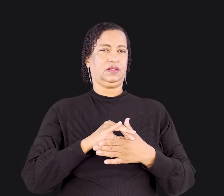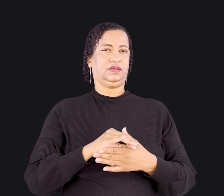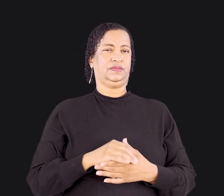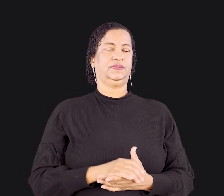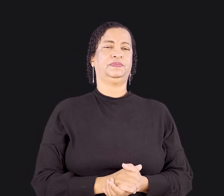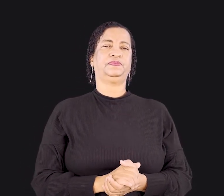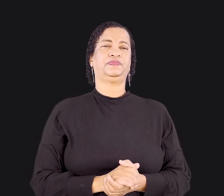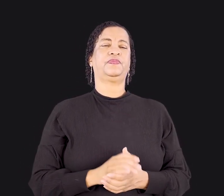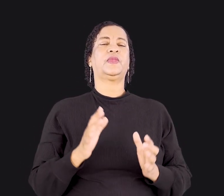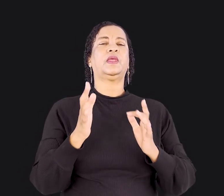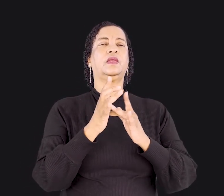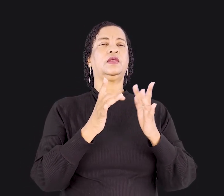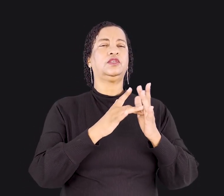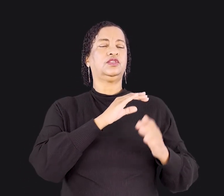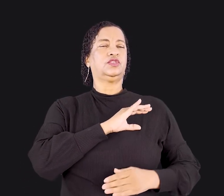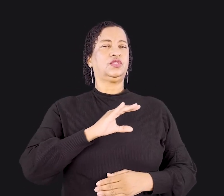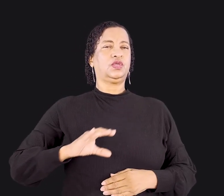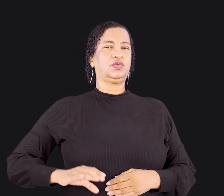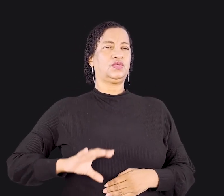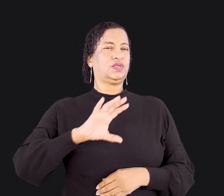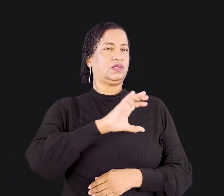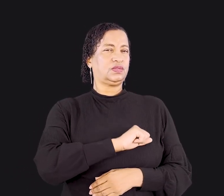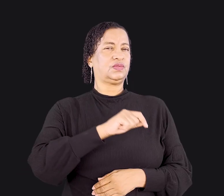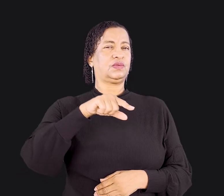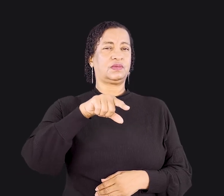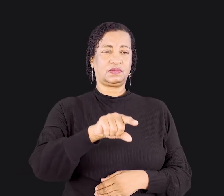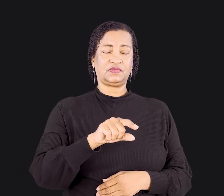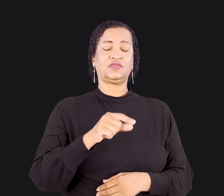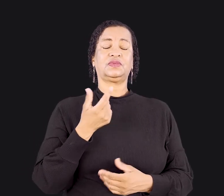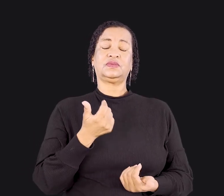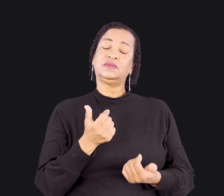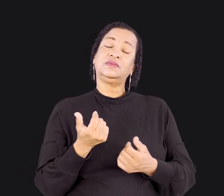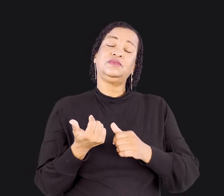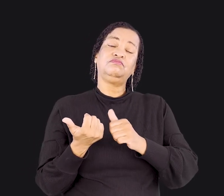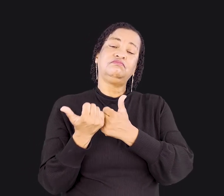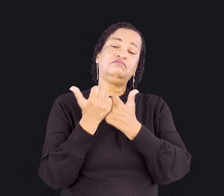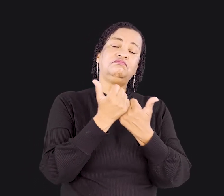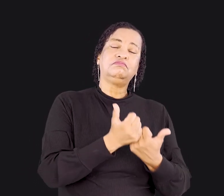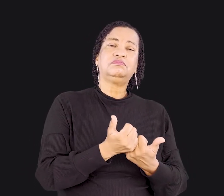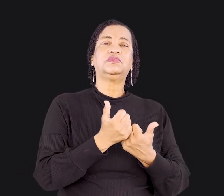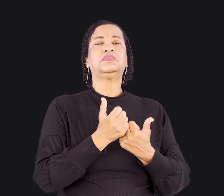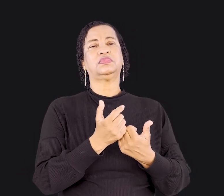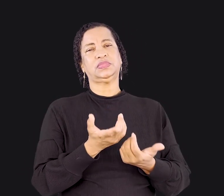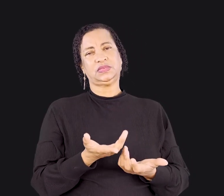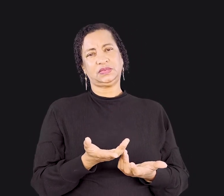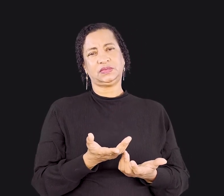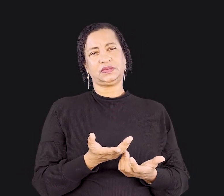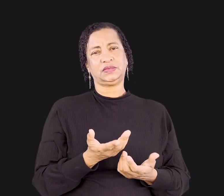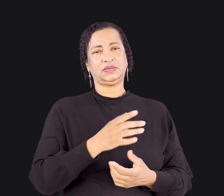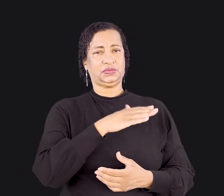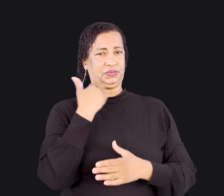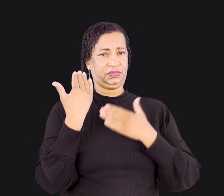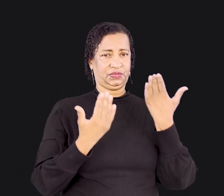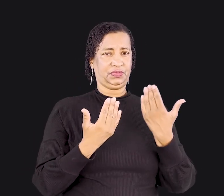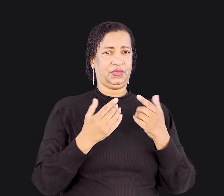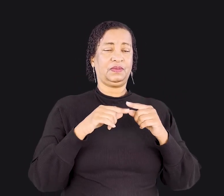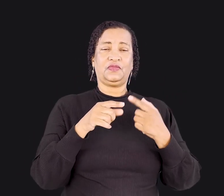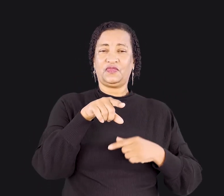a questão. Jesus Cristo o amou o suficiente para morrer por ele. E você? Você o ama o suficiente para